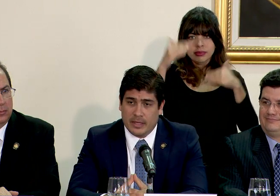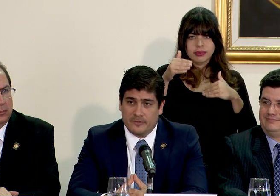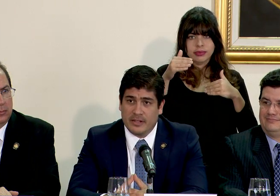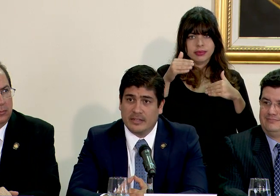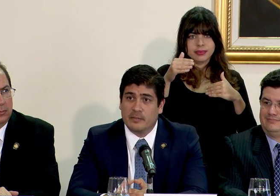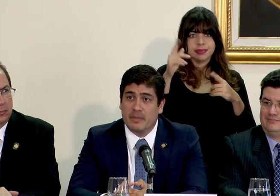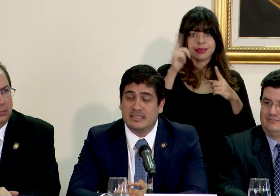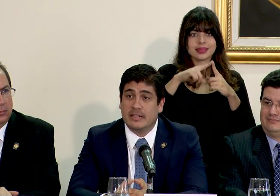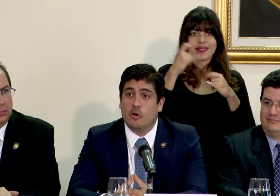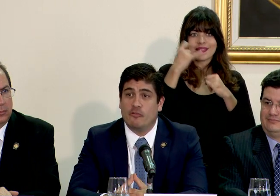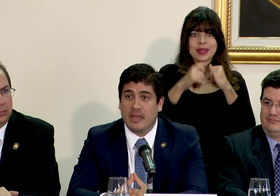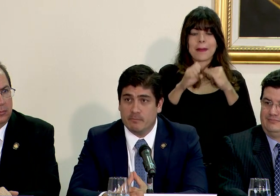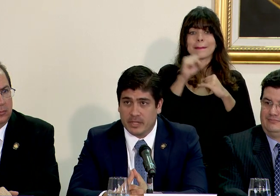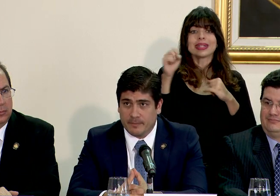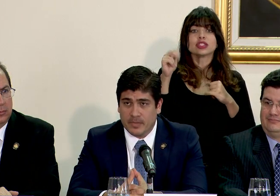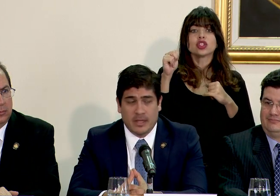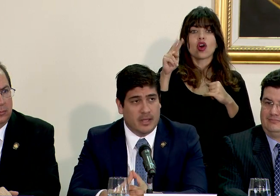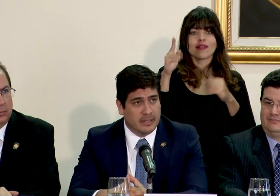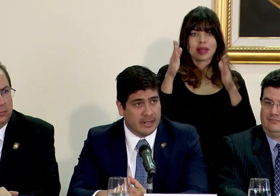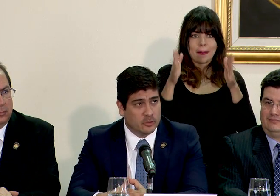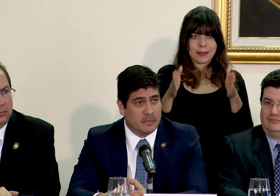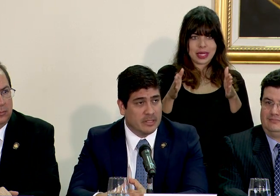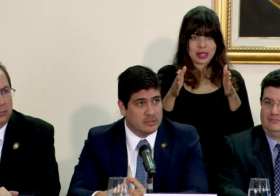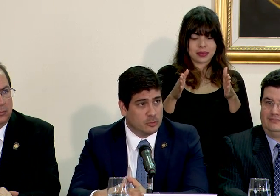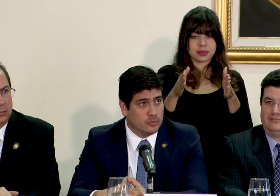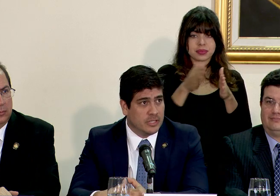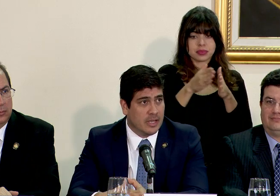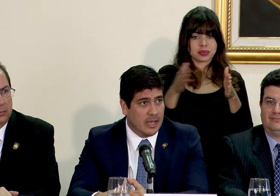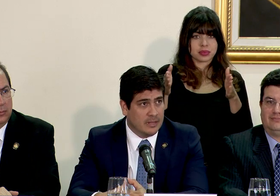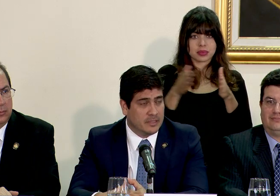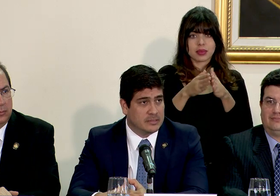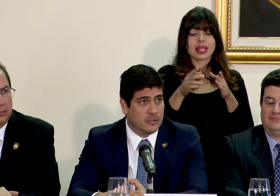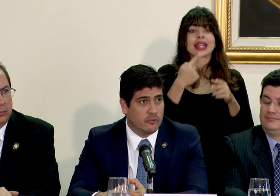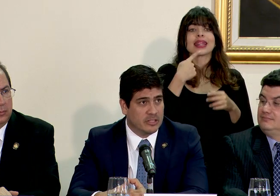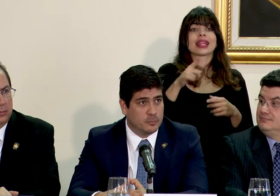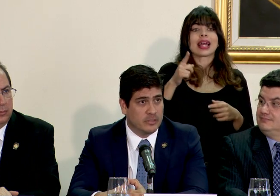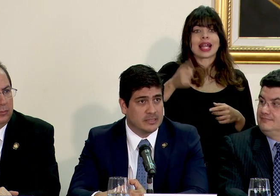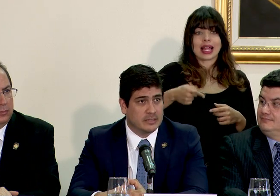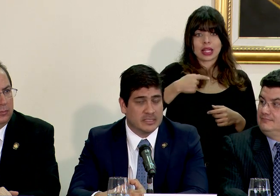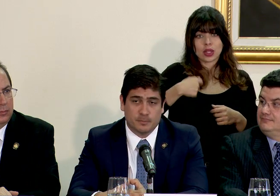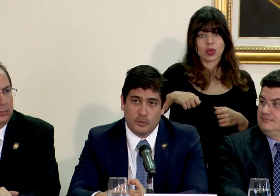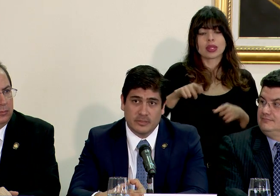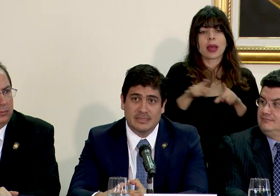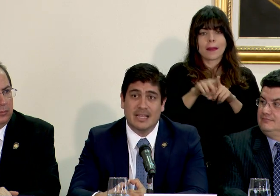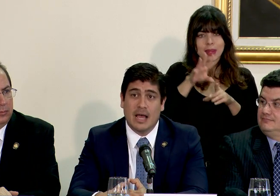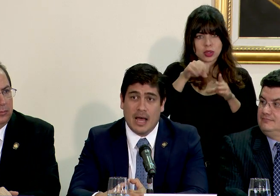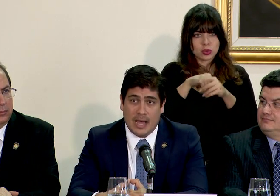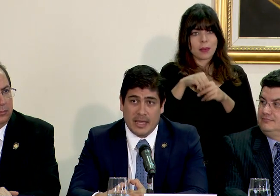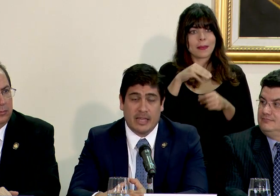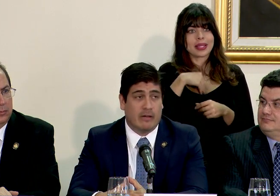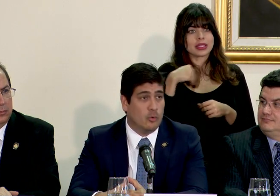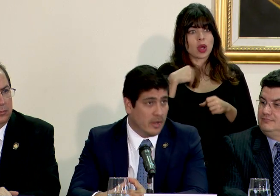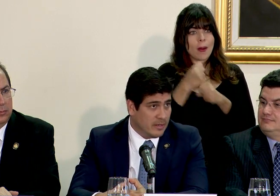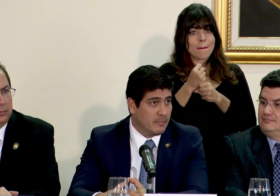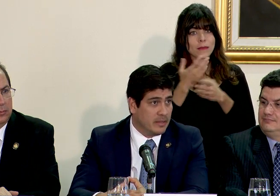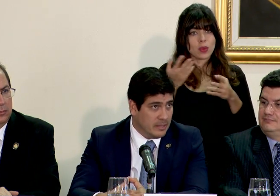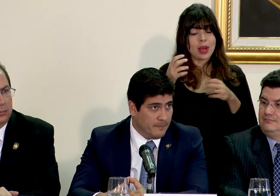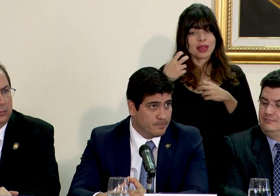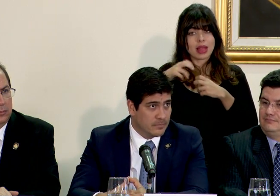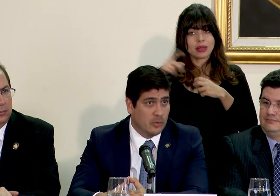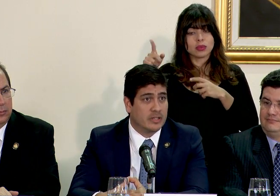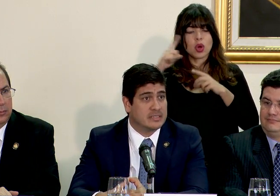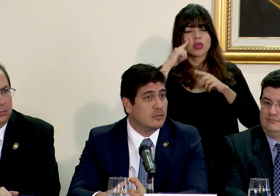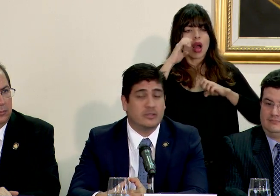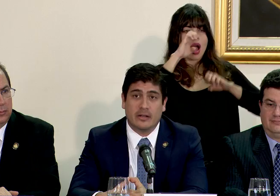el final del mes de noviembre. El decreto también instruye al Ministerio de Obras Públicas y Transportes a evaluar la